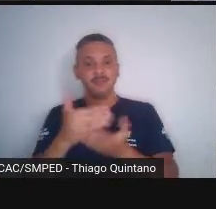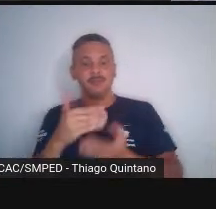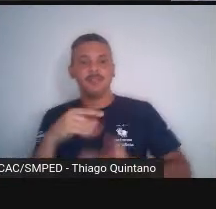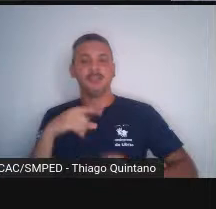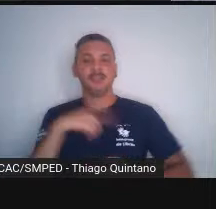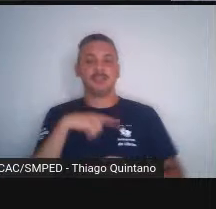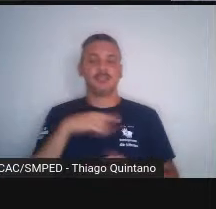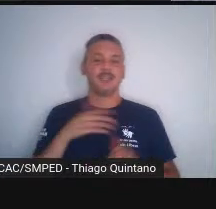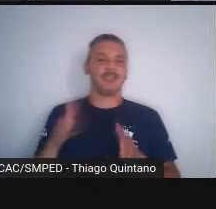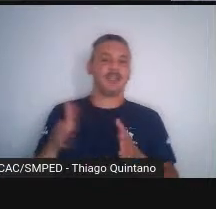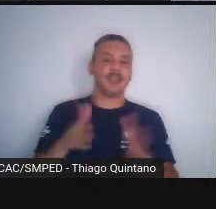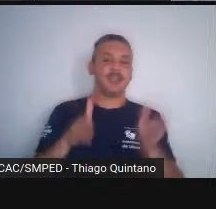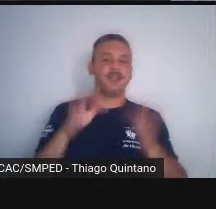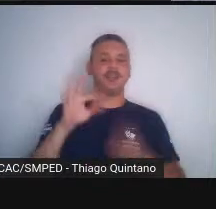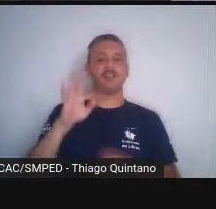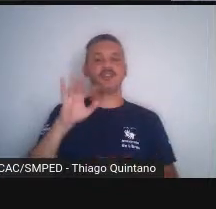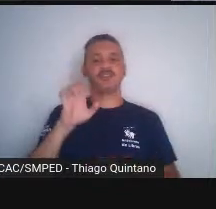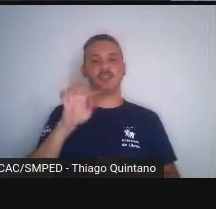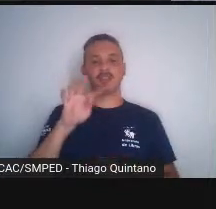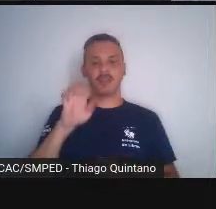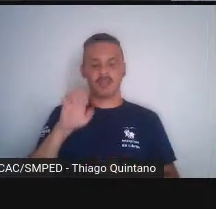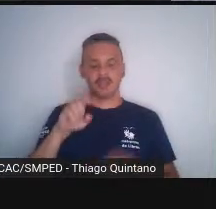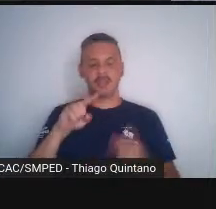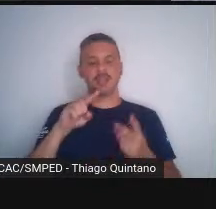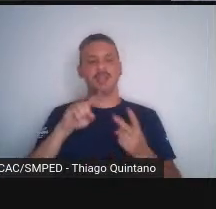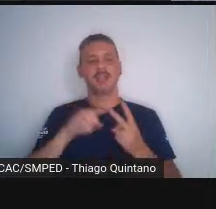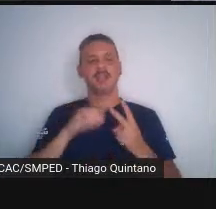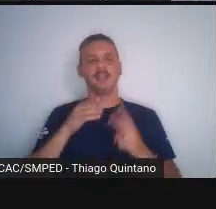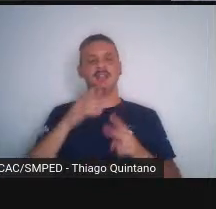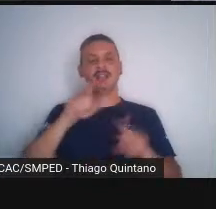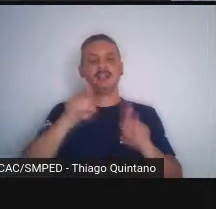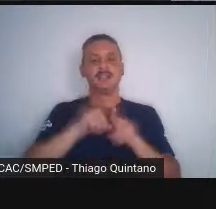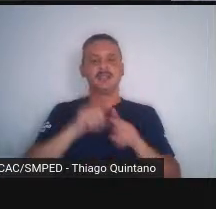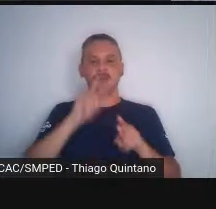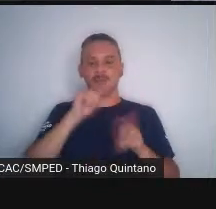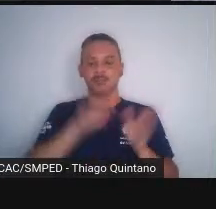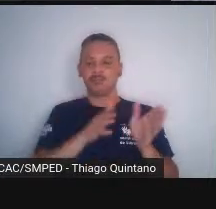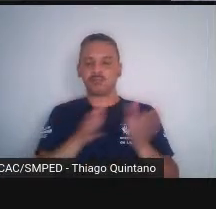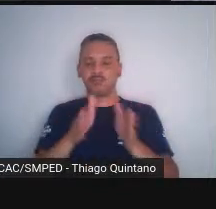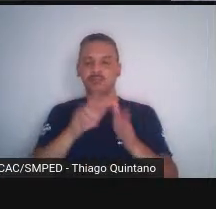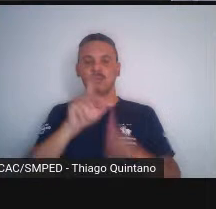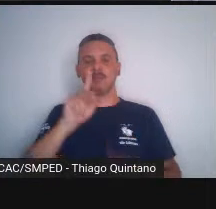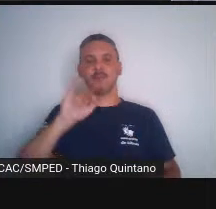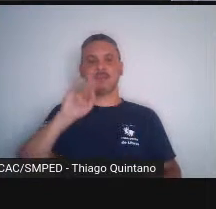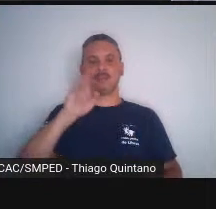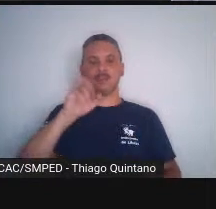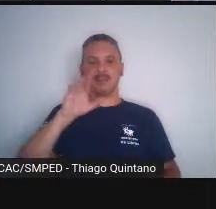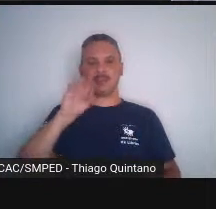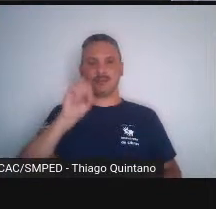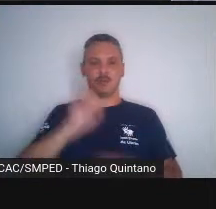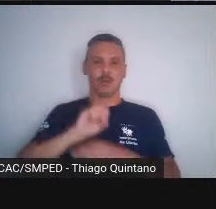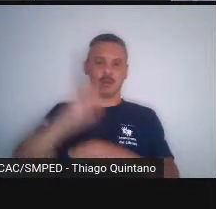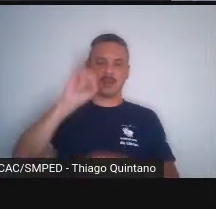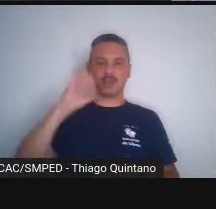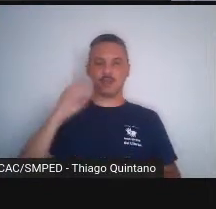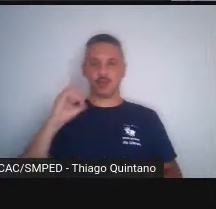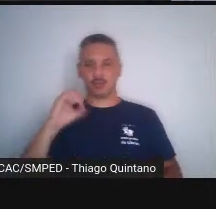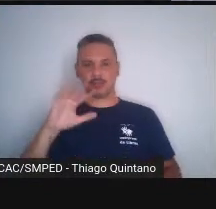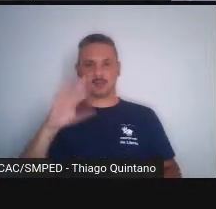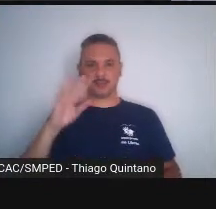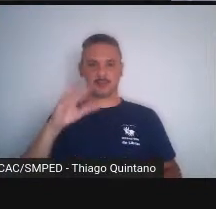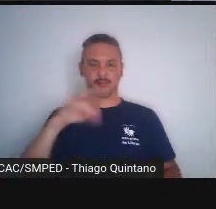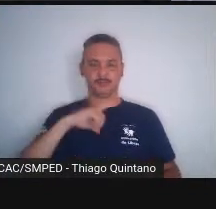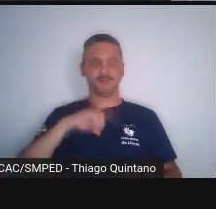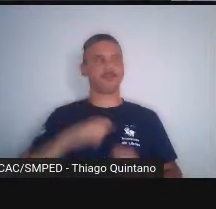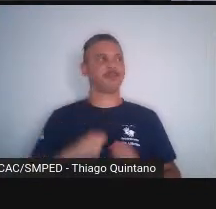Tietê na direção norte e já pulou o rio Pinheiros na direção oeste, Osasco por aqui assim, né?